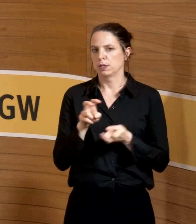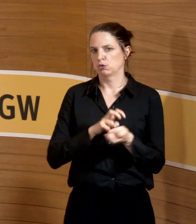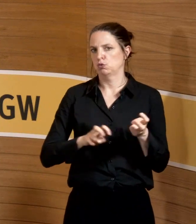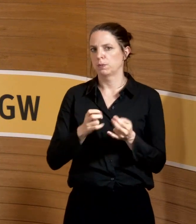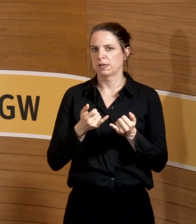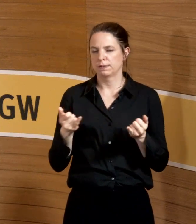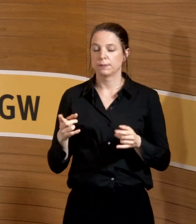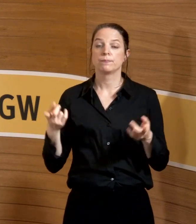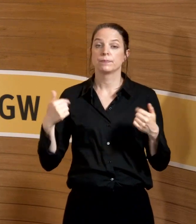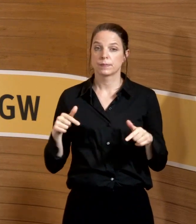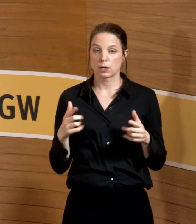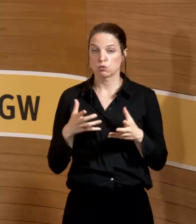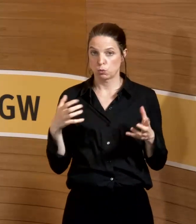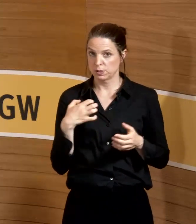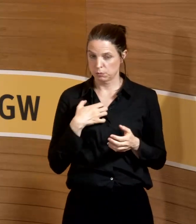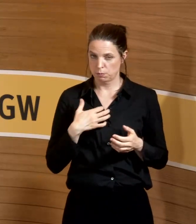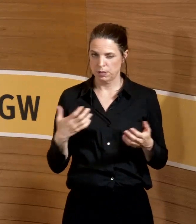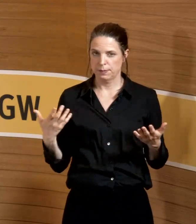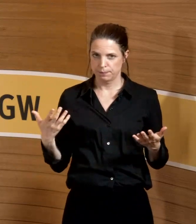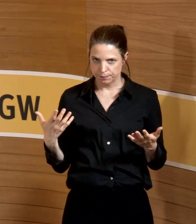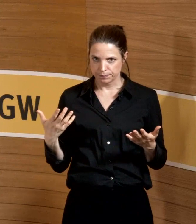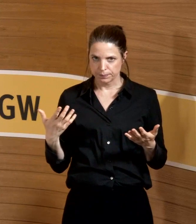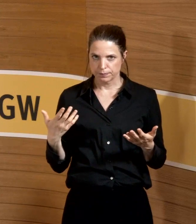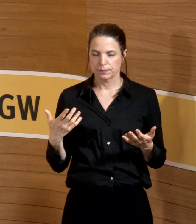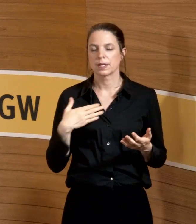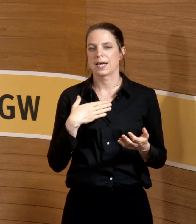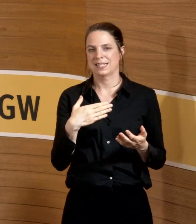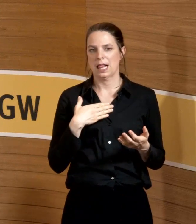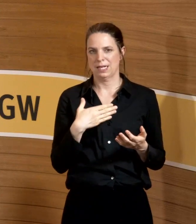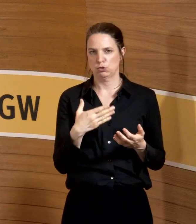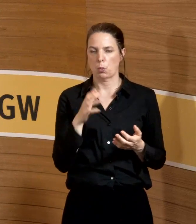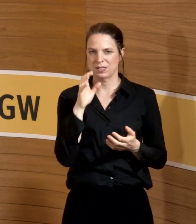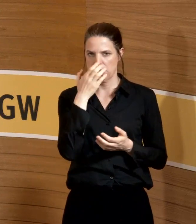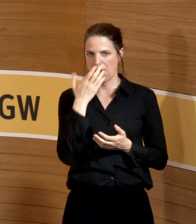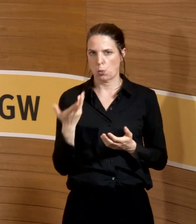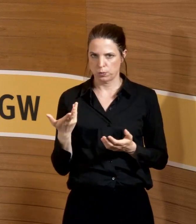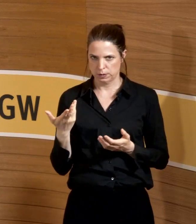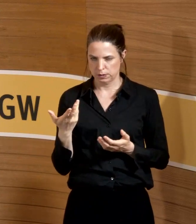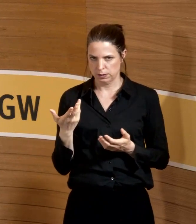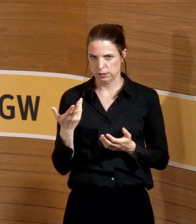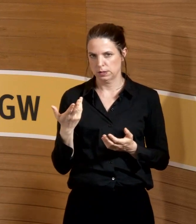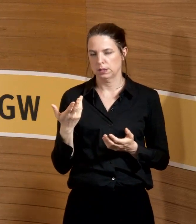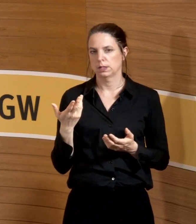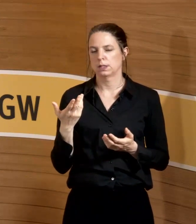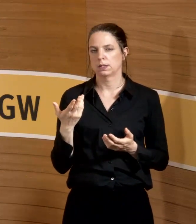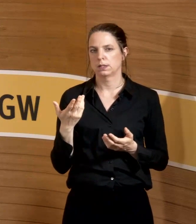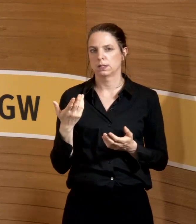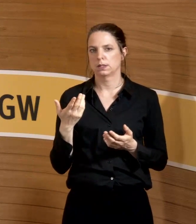Dann haben wir wiederum das große Problem der Inhalationsnarkotika. Es ist keins bezüglich